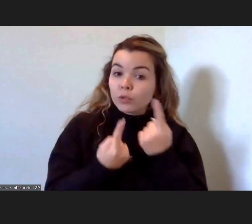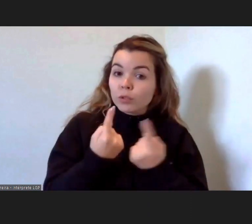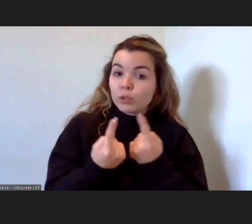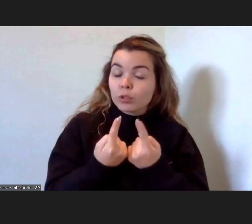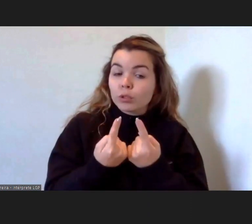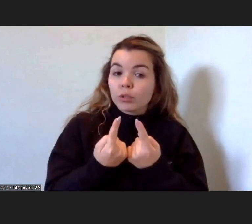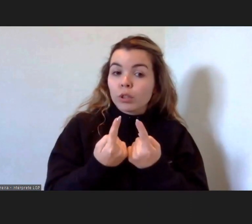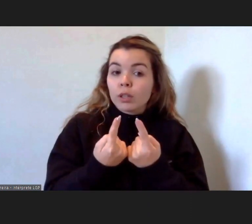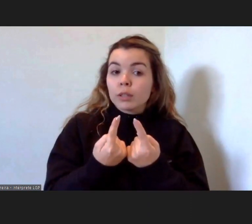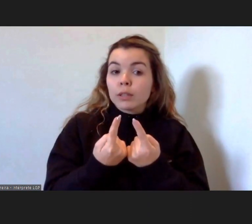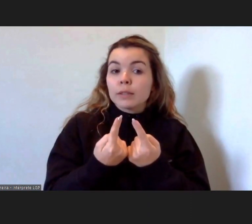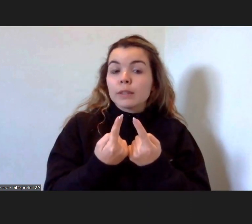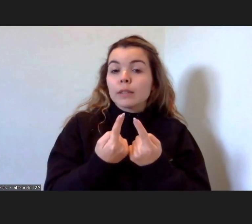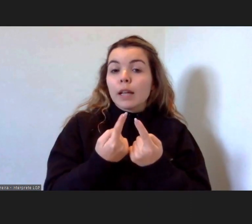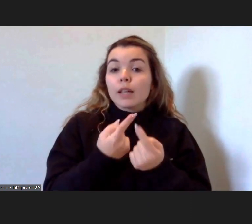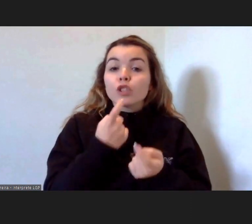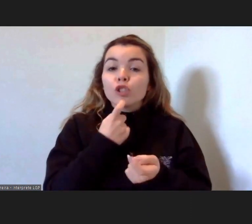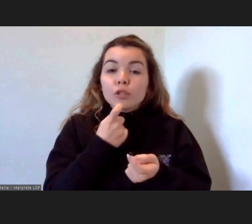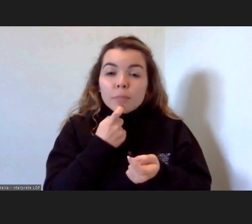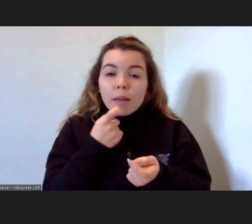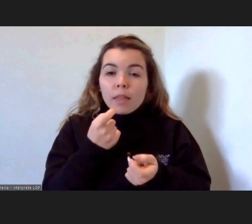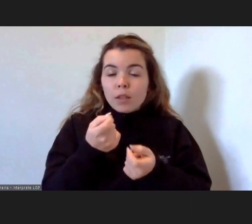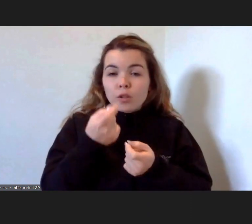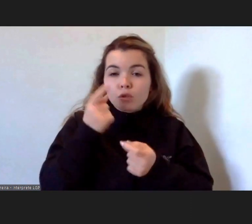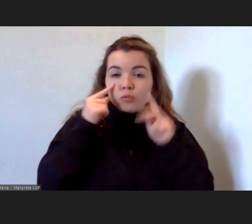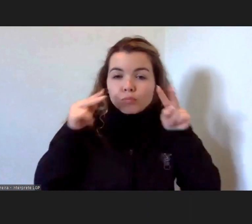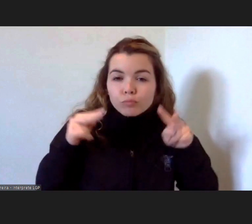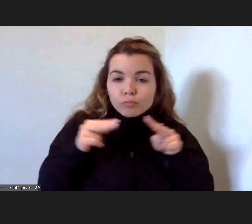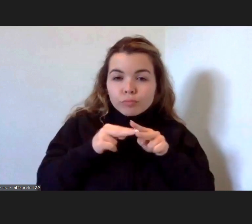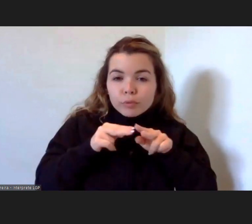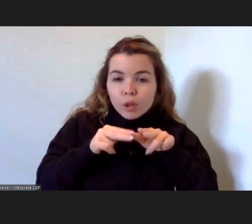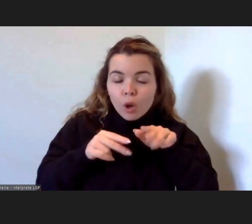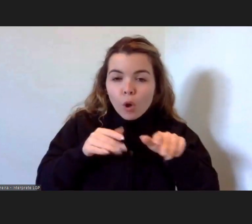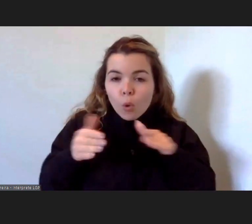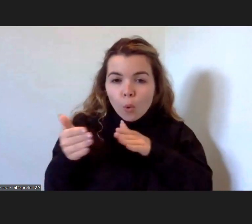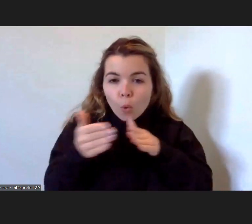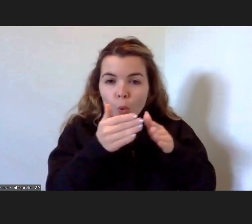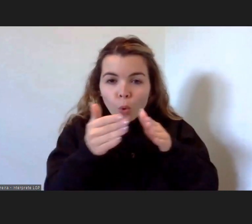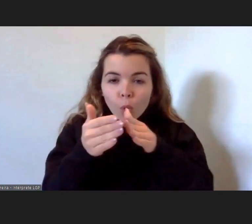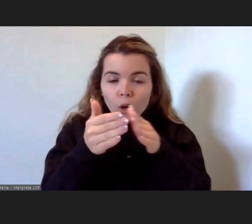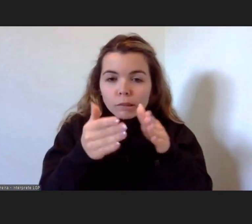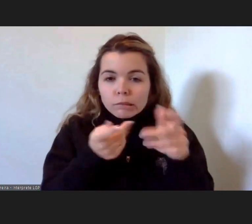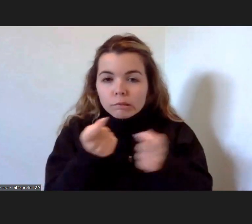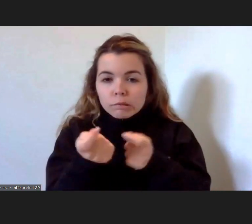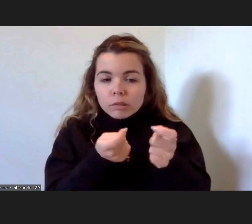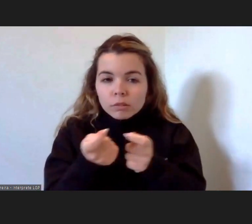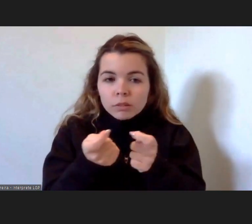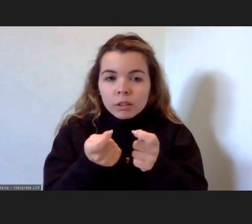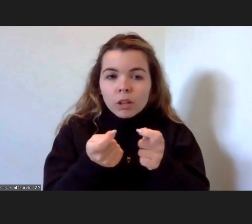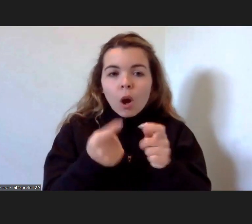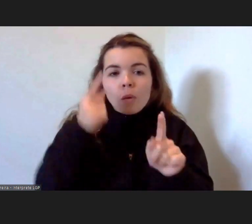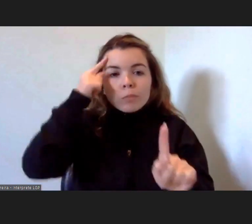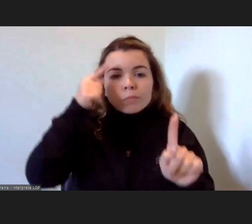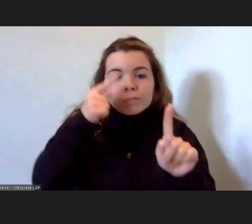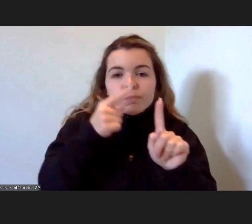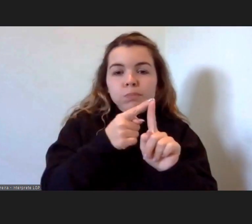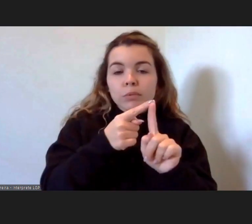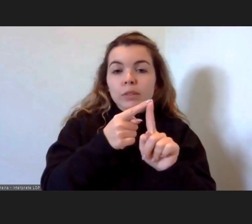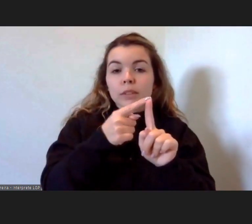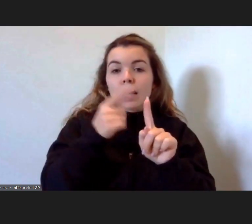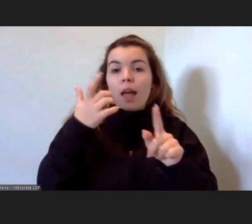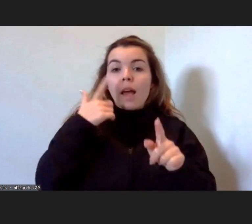as pedrinhas que vamos encontrando no caminho para que não não nos cause angústia frustração